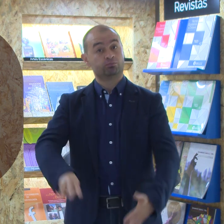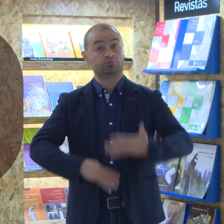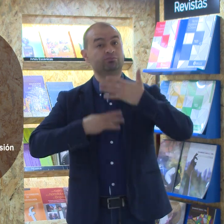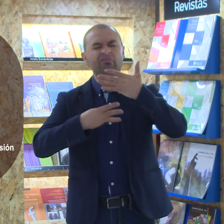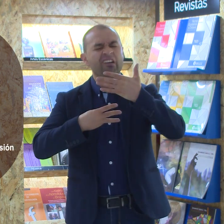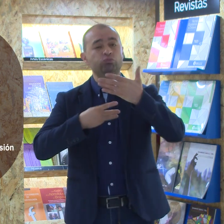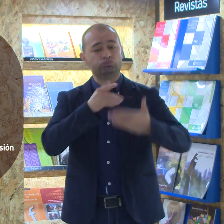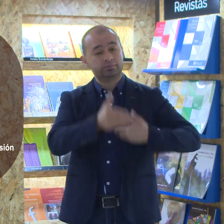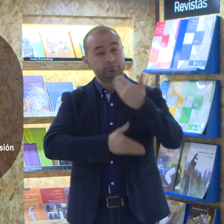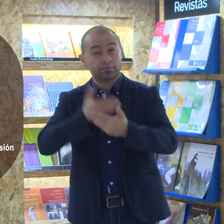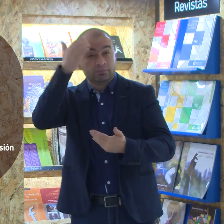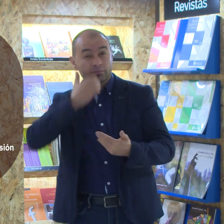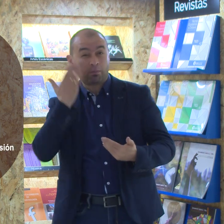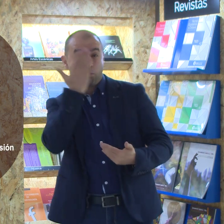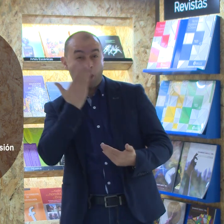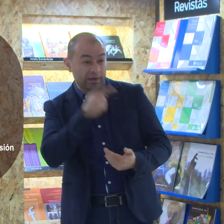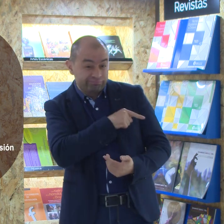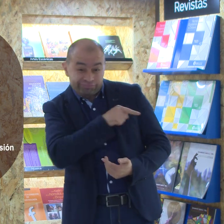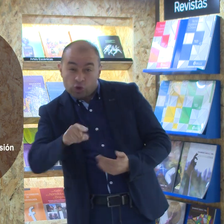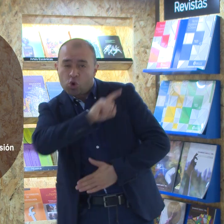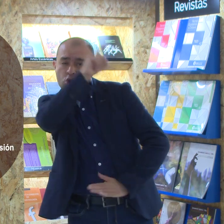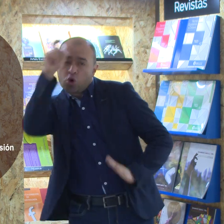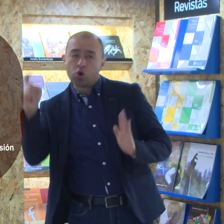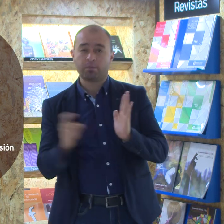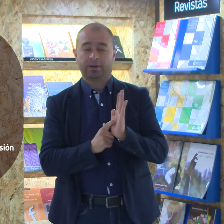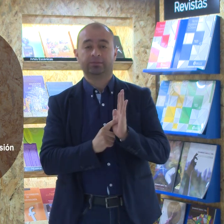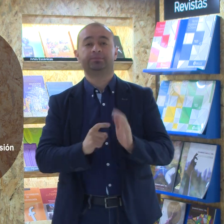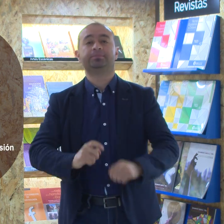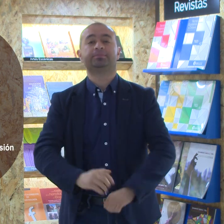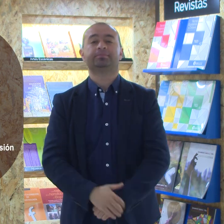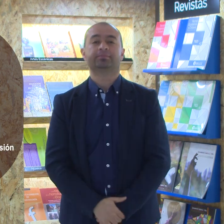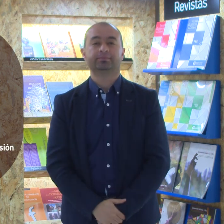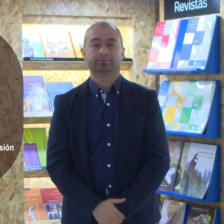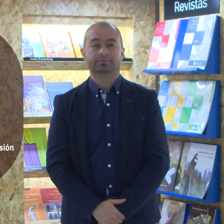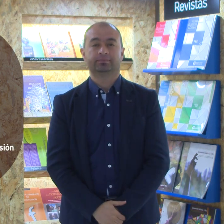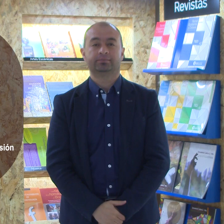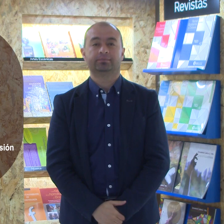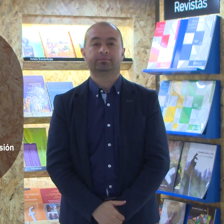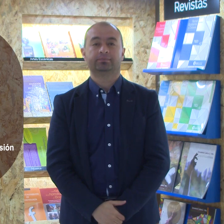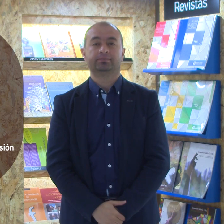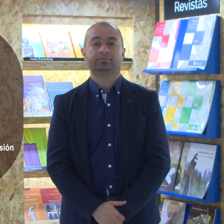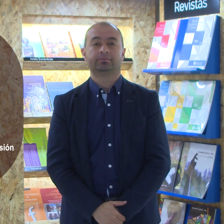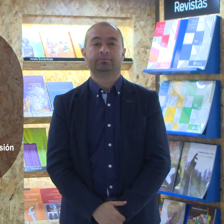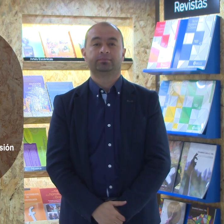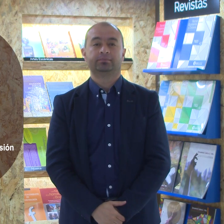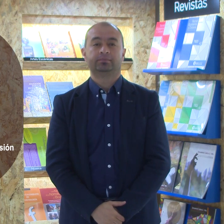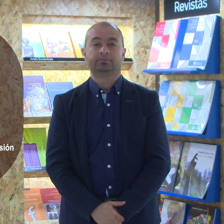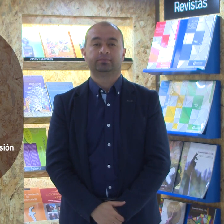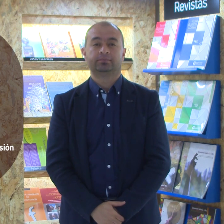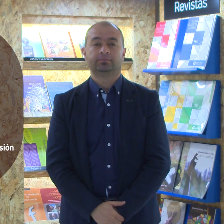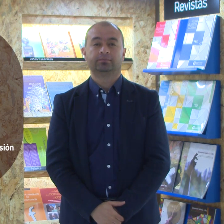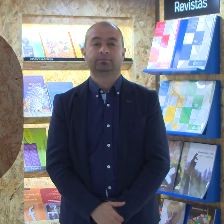Octavo, presentar la totalidad de las pruebas de admisión del proceso ordinario en los términos establecidos por la universidad.